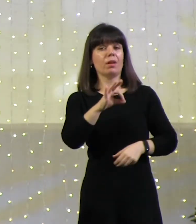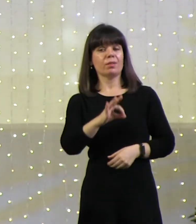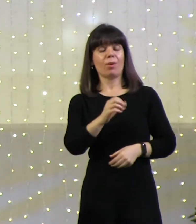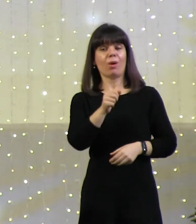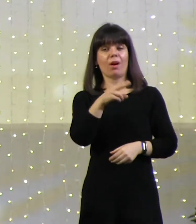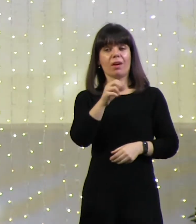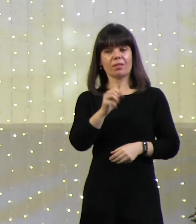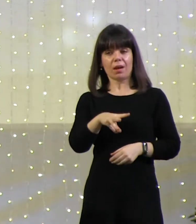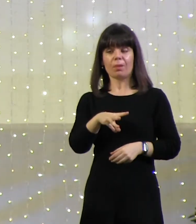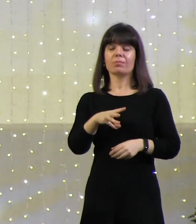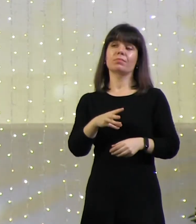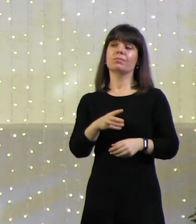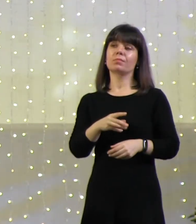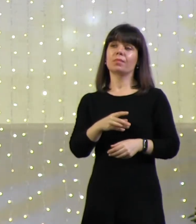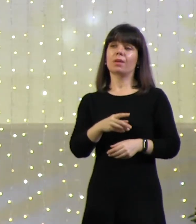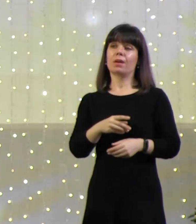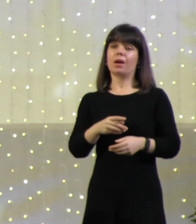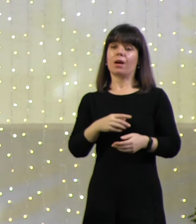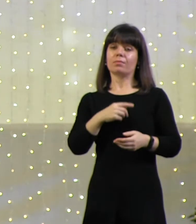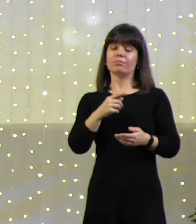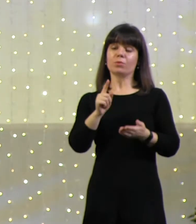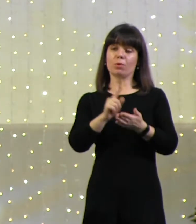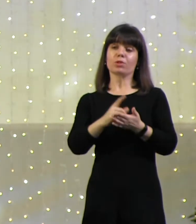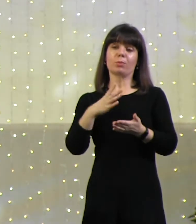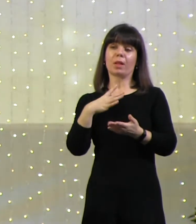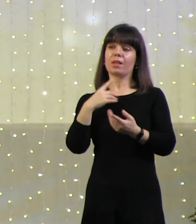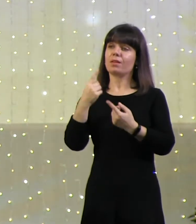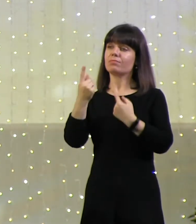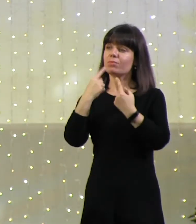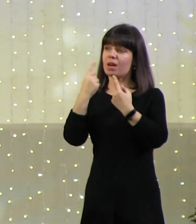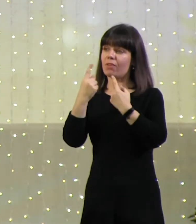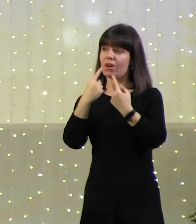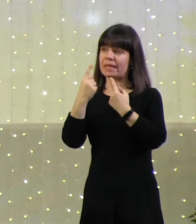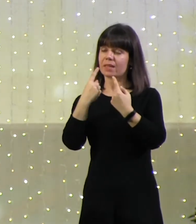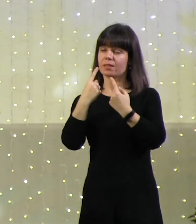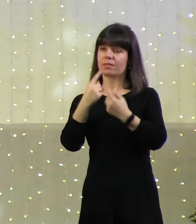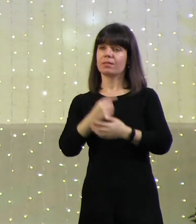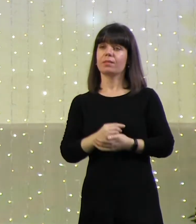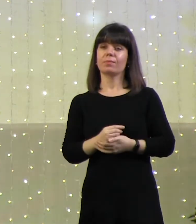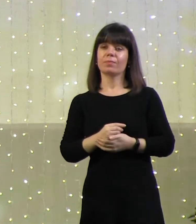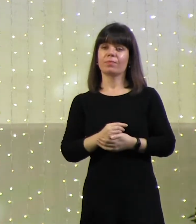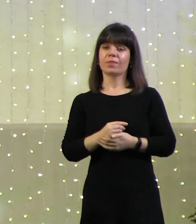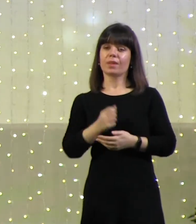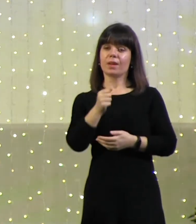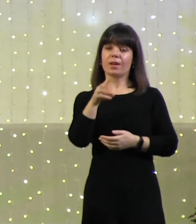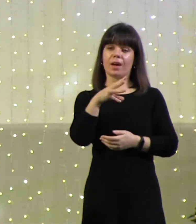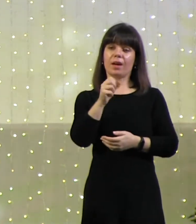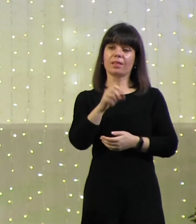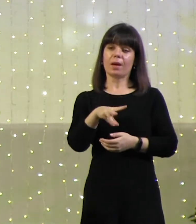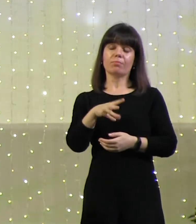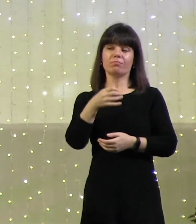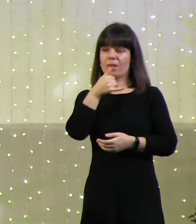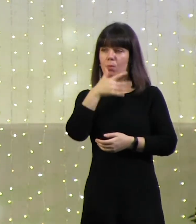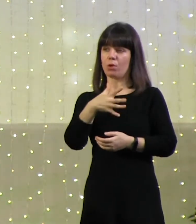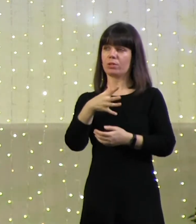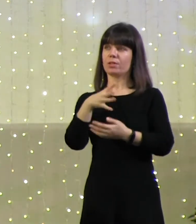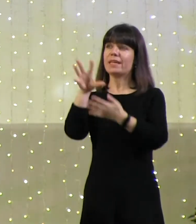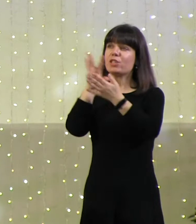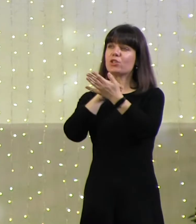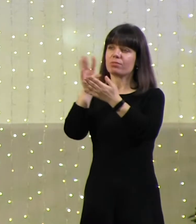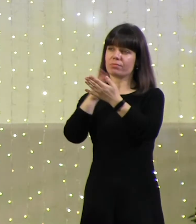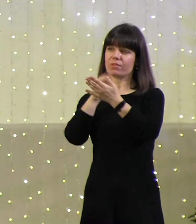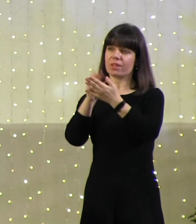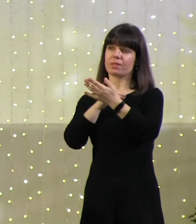чтобы Бог о чем-то думает, и Адам считывает эти мысли, и никаких звуков не звучит.